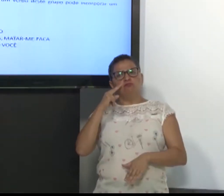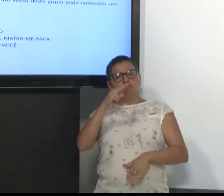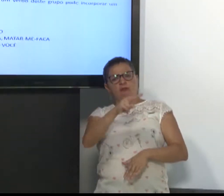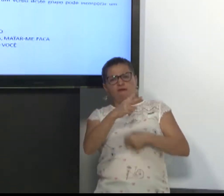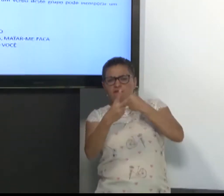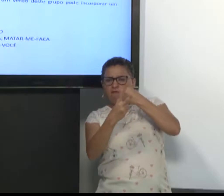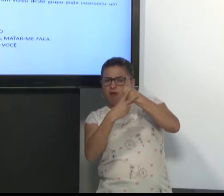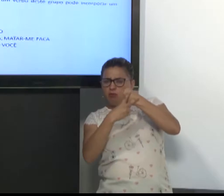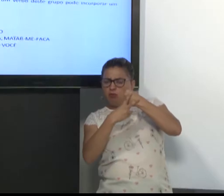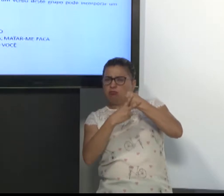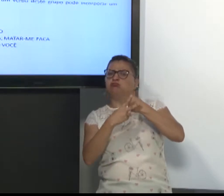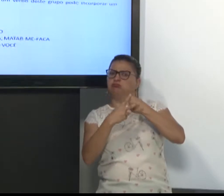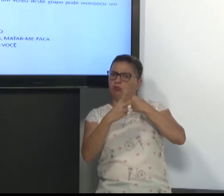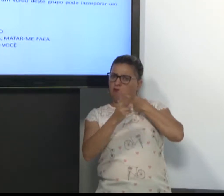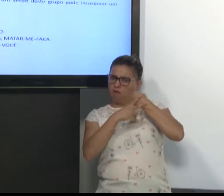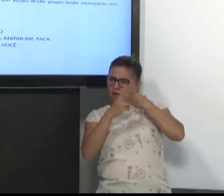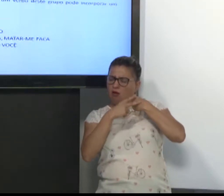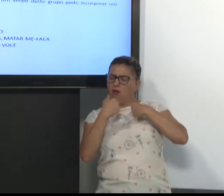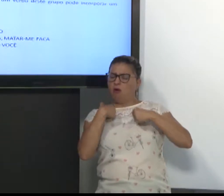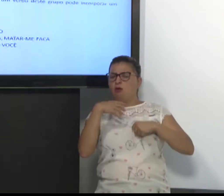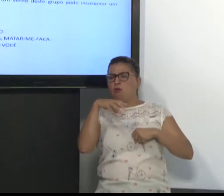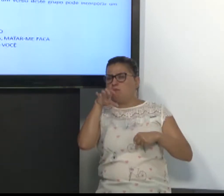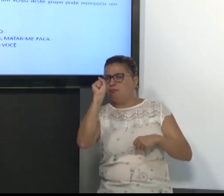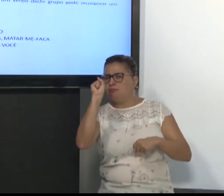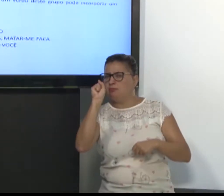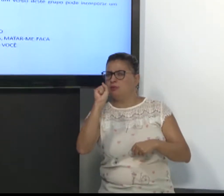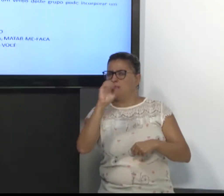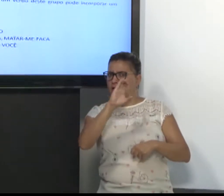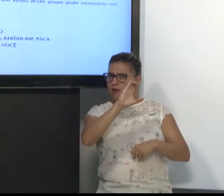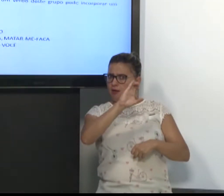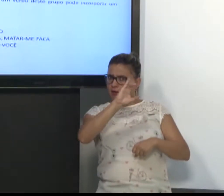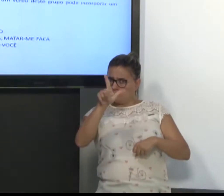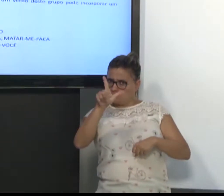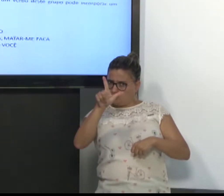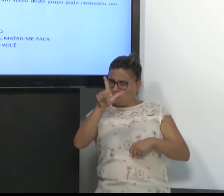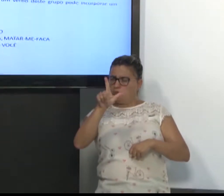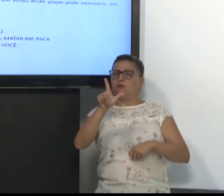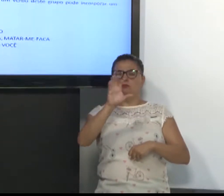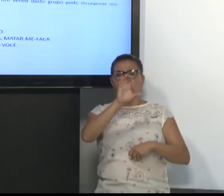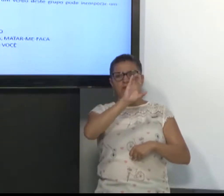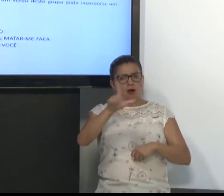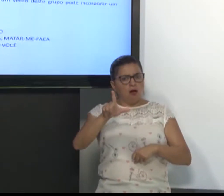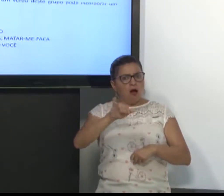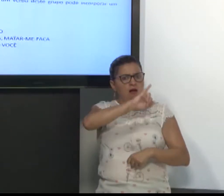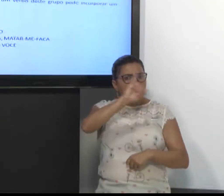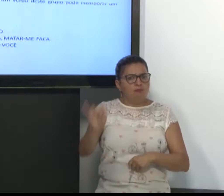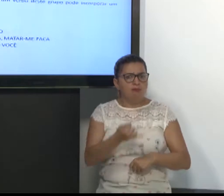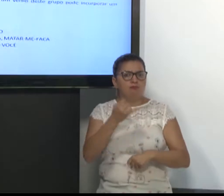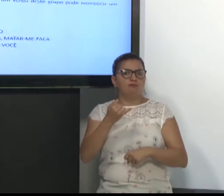Então, às vezes, o verbo pode incorporar também o classificador.